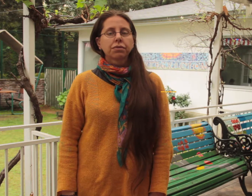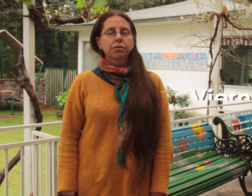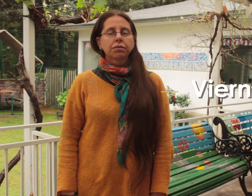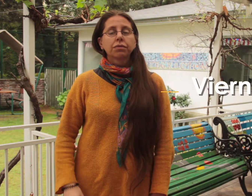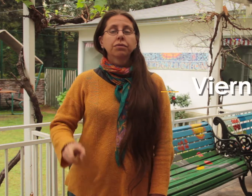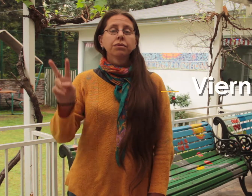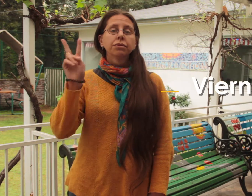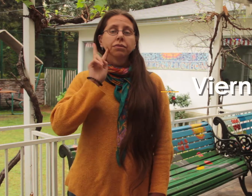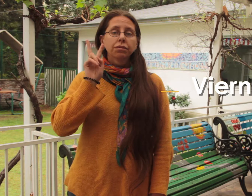Viernes